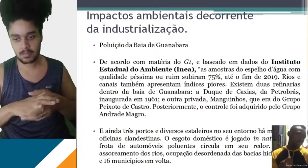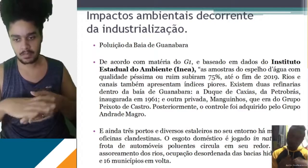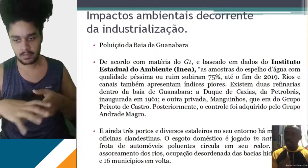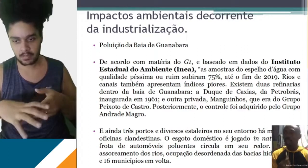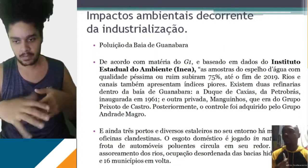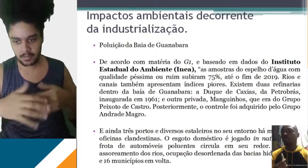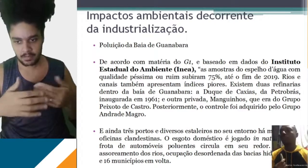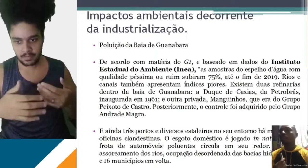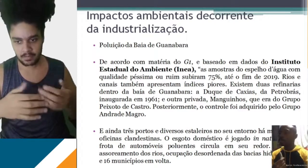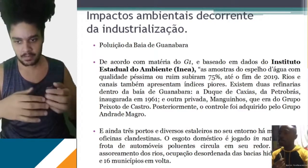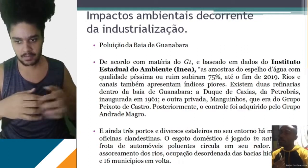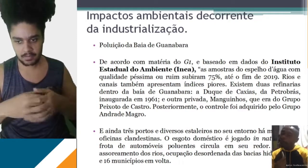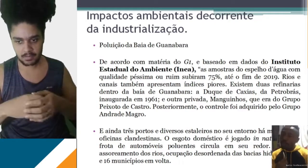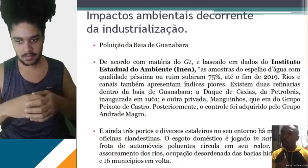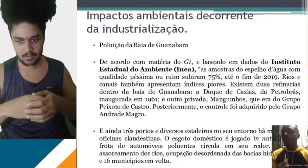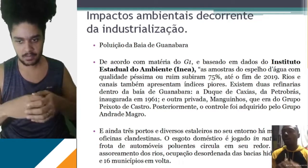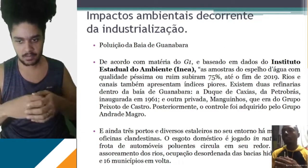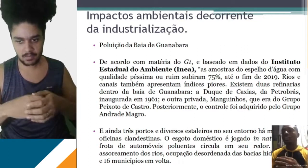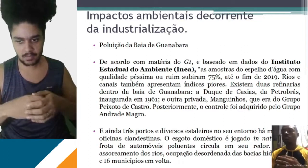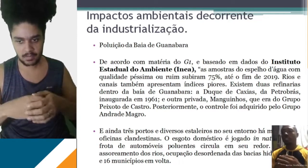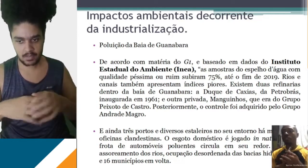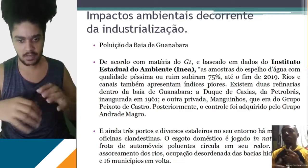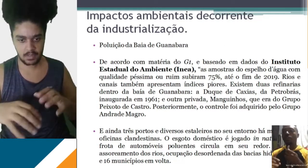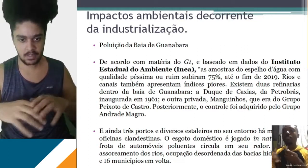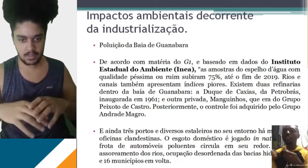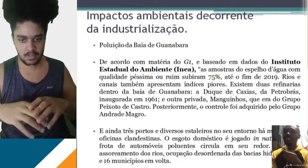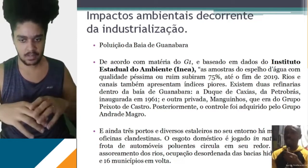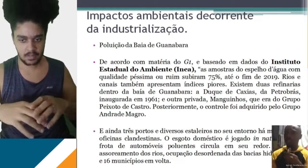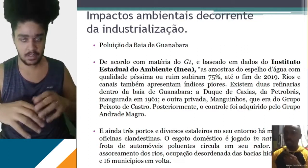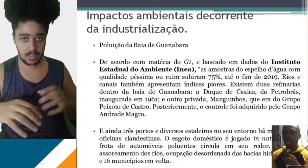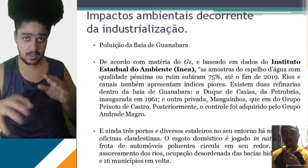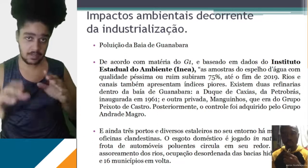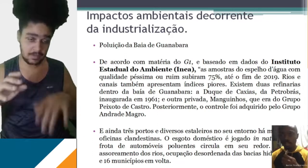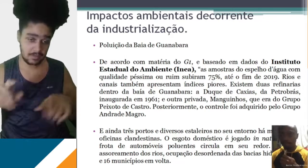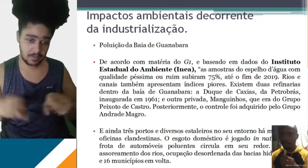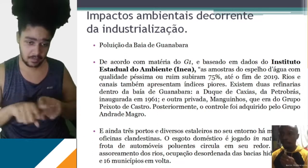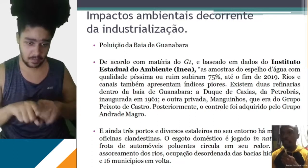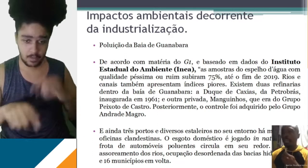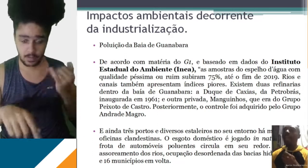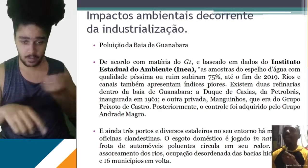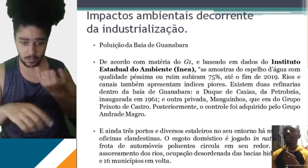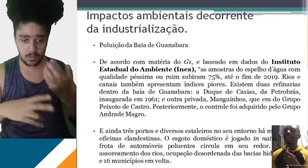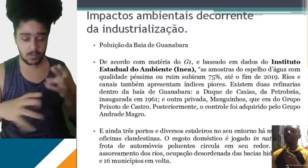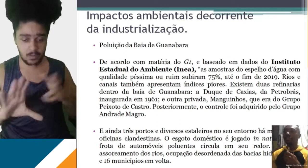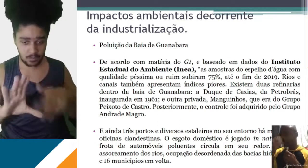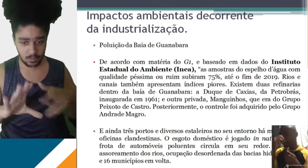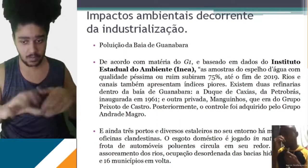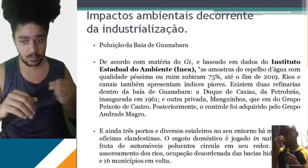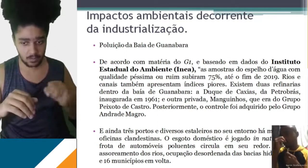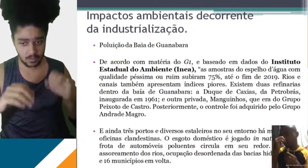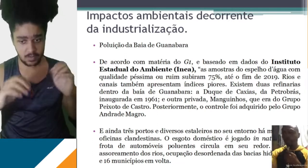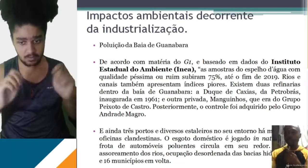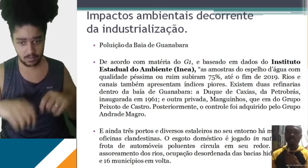impacto. Porque, em parte, ele vai sofrer, mas de uma forma menor ou tentar desfazer de uma forma sustentável, se é que é possível. Então a